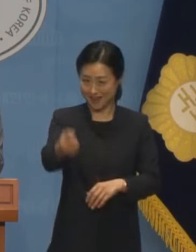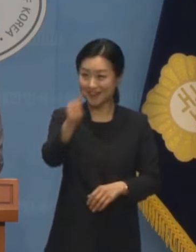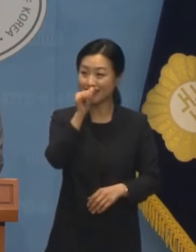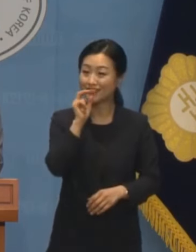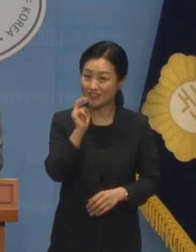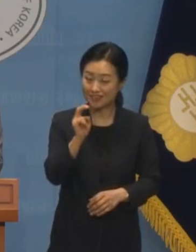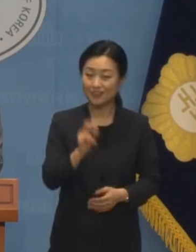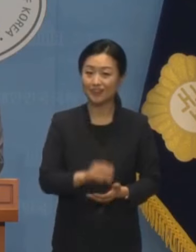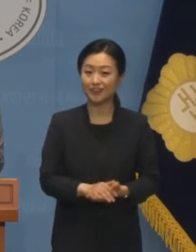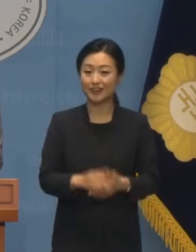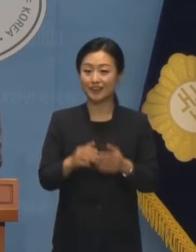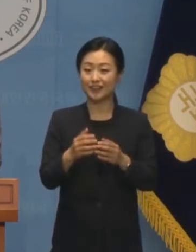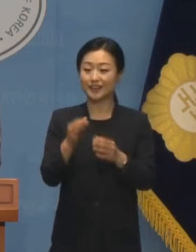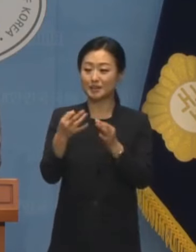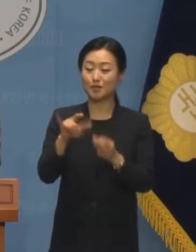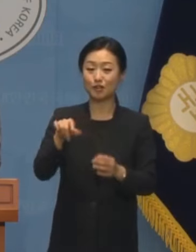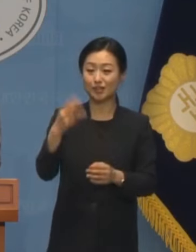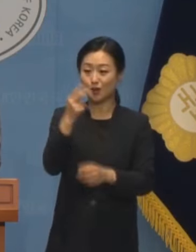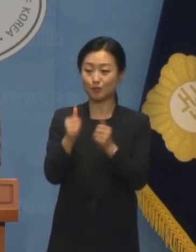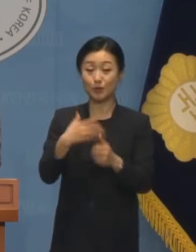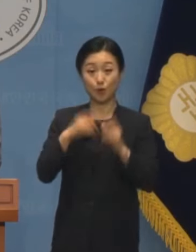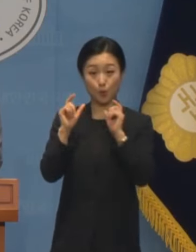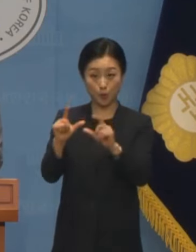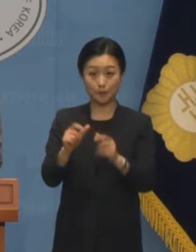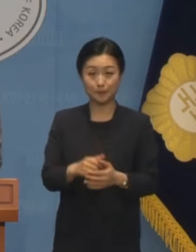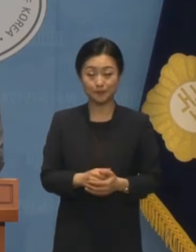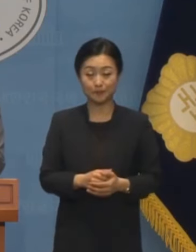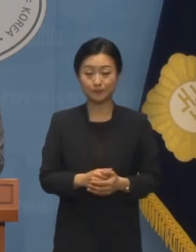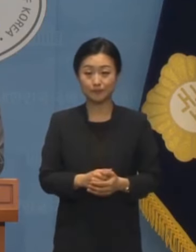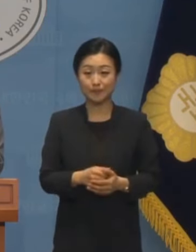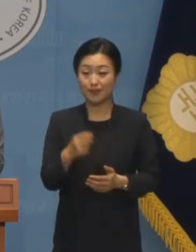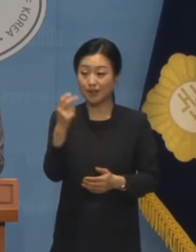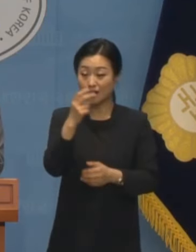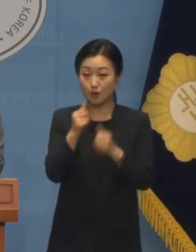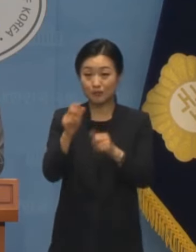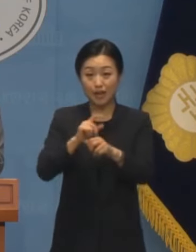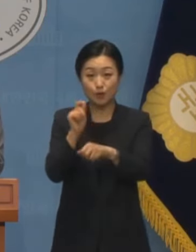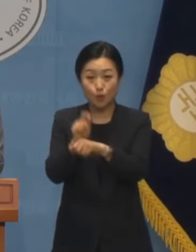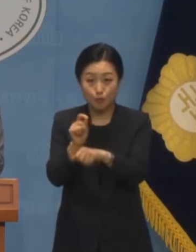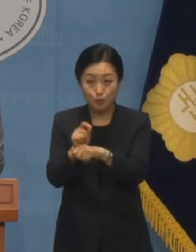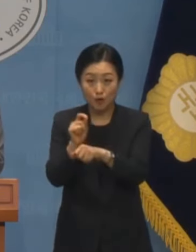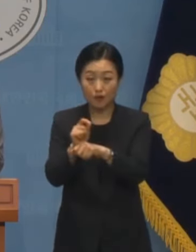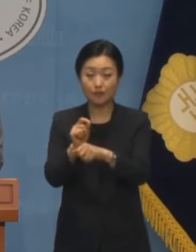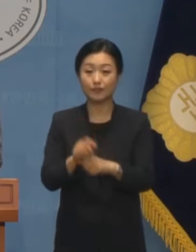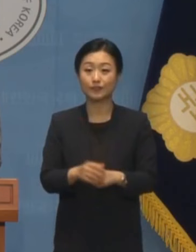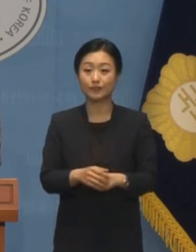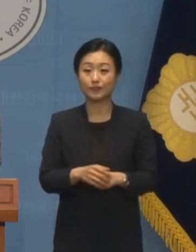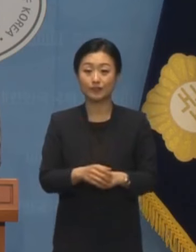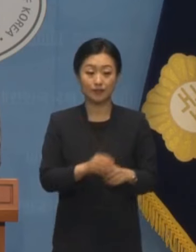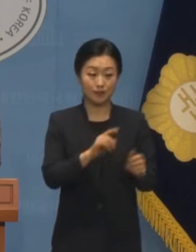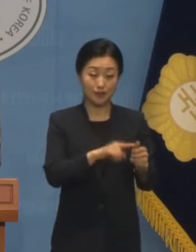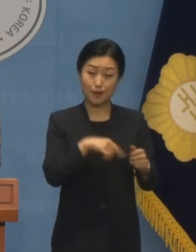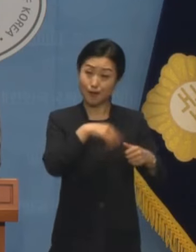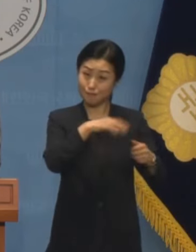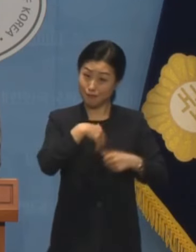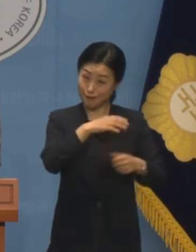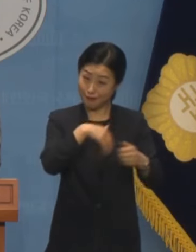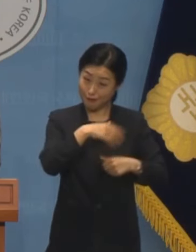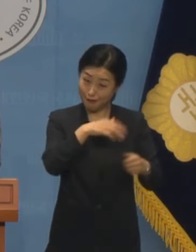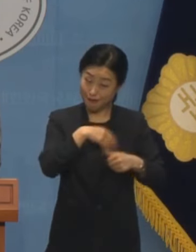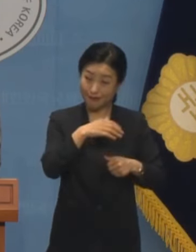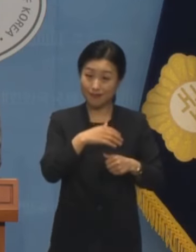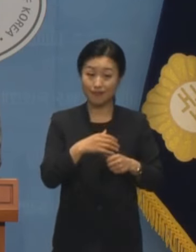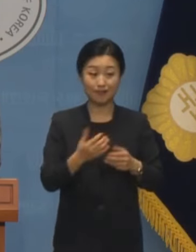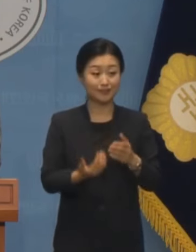김영철 검사에게 경고합니다 이미 검찰 공무원이 수십 차례 수감자를 불러 사건과